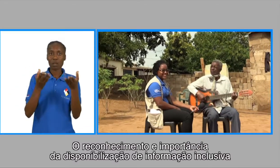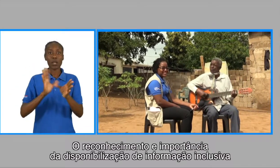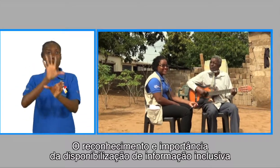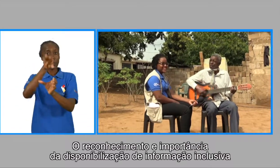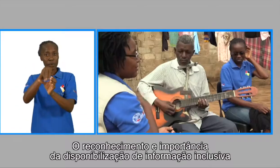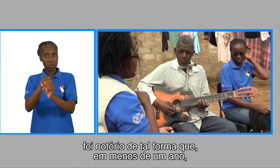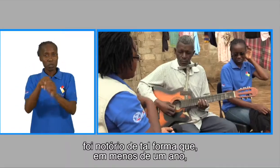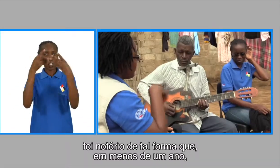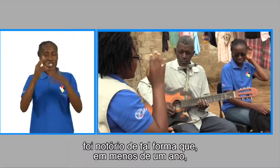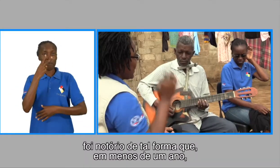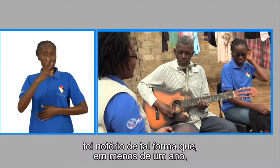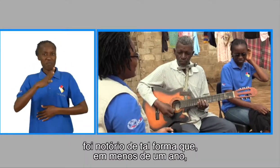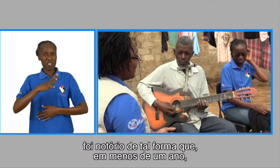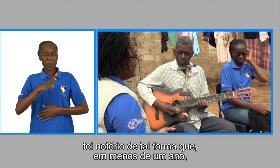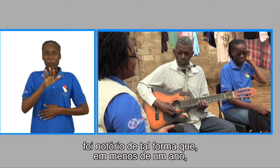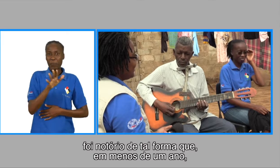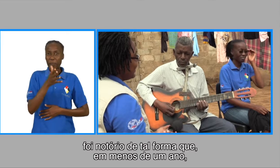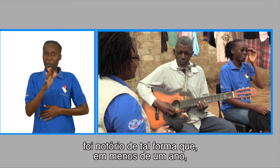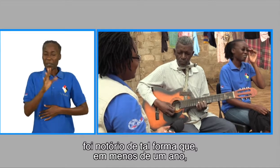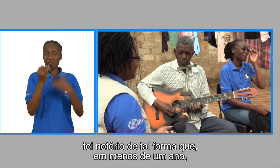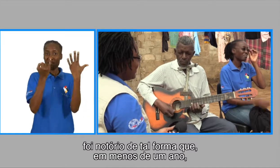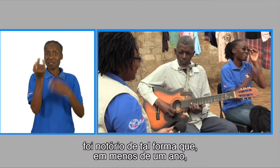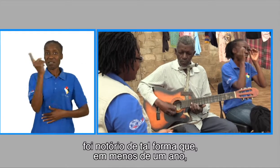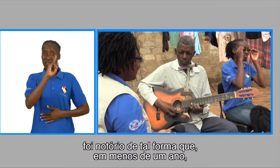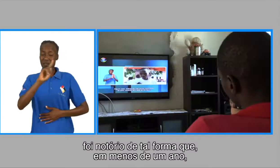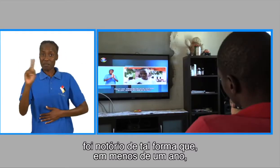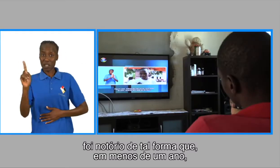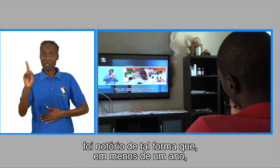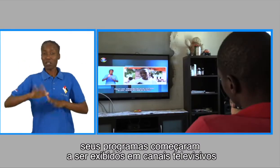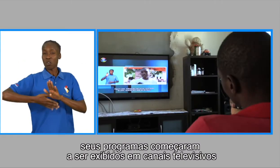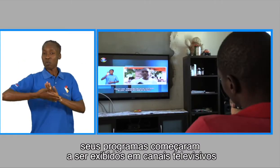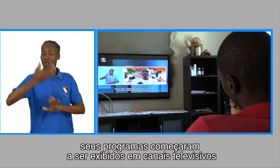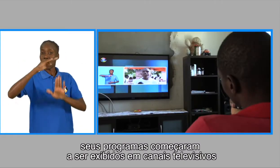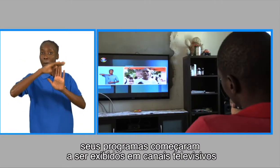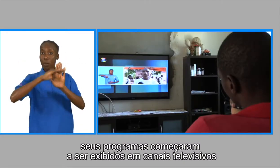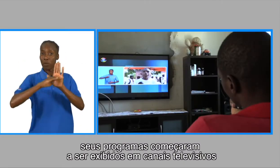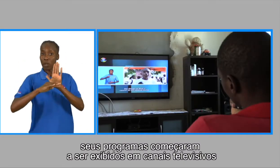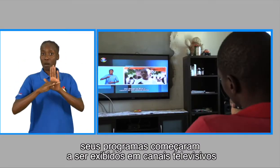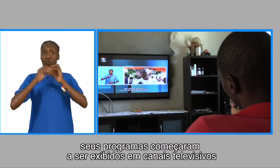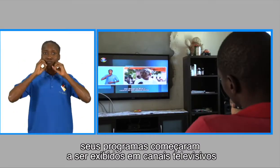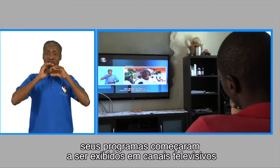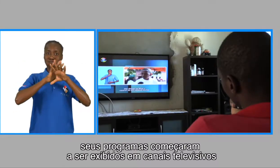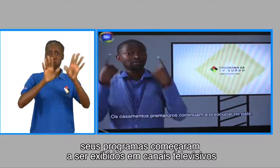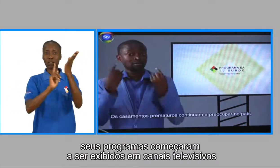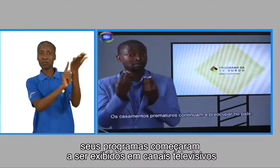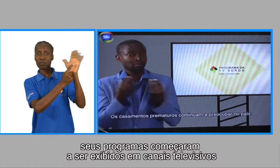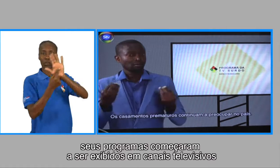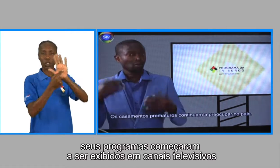inclusiva foi notório, de tal forma que, em menos de um ano, seus programas começaram a ser exibidos em canais